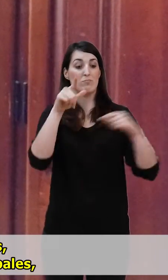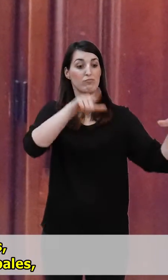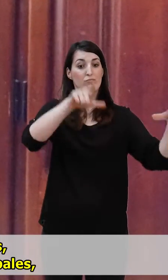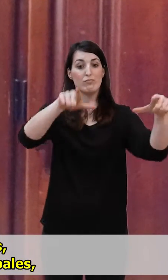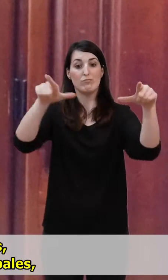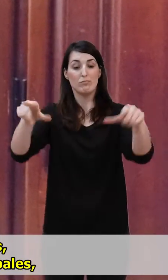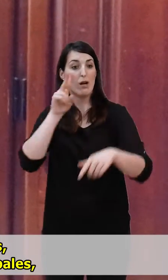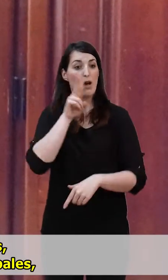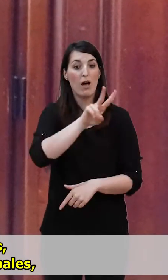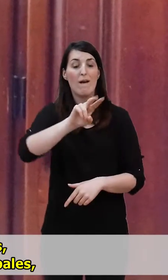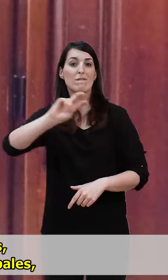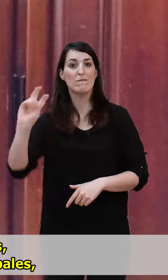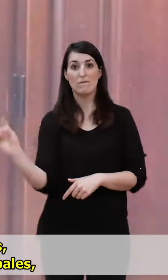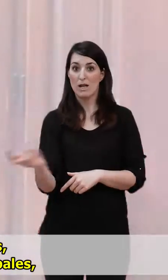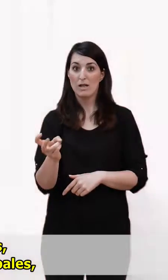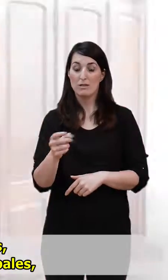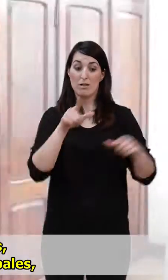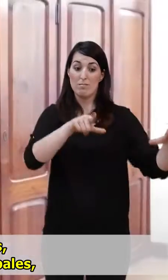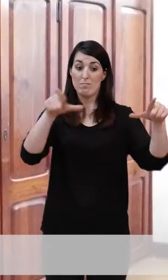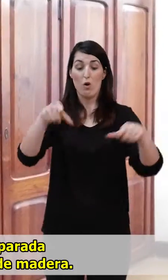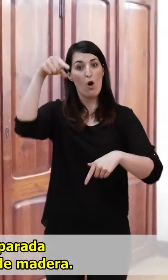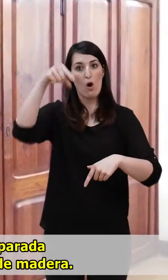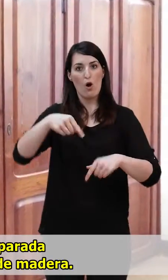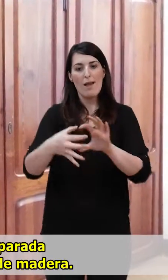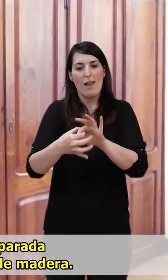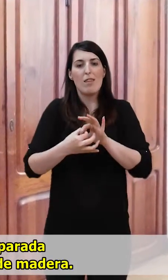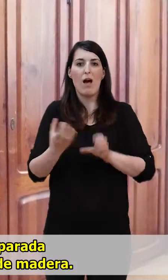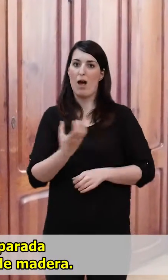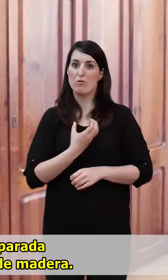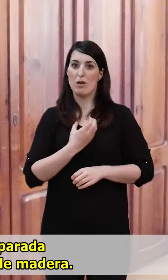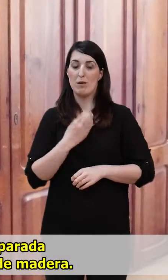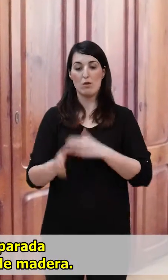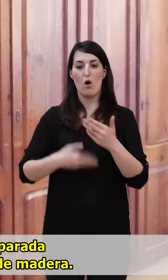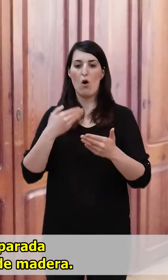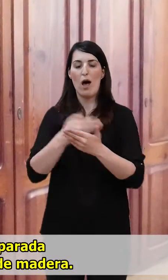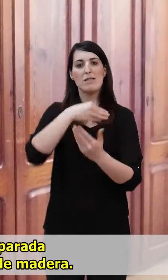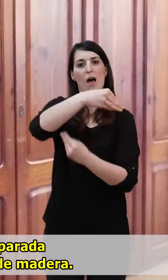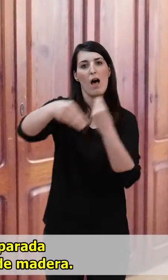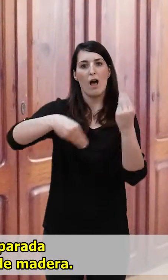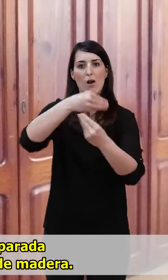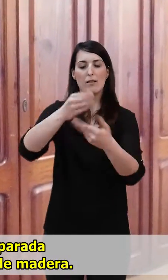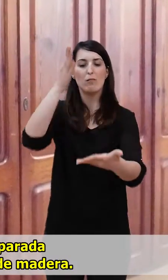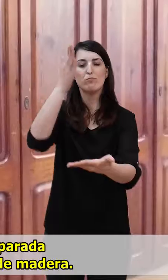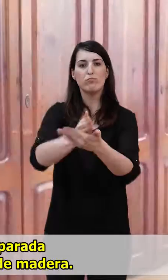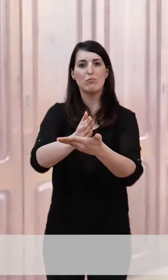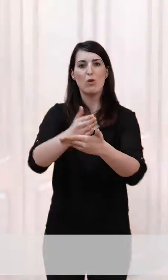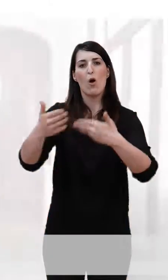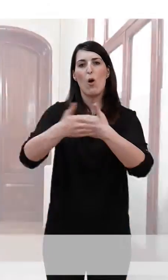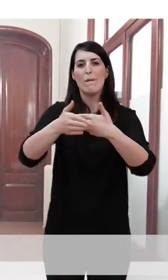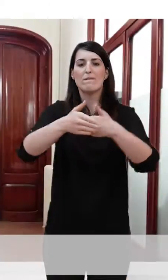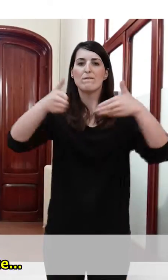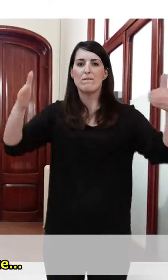Verás varias estancias, hoy dependencias municipales, hasta llegar a la glorieta separada por una gran puerta corredera de madera.